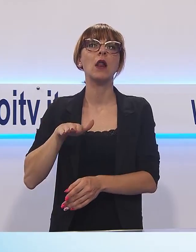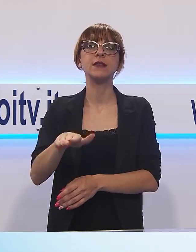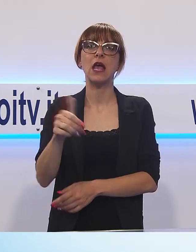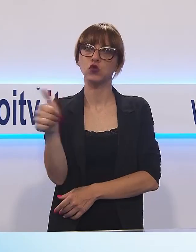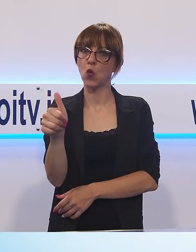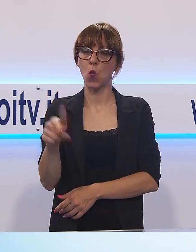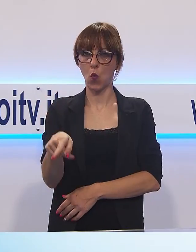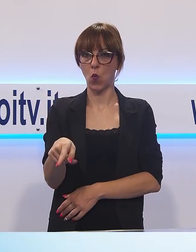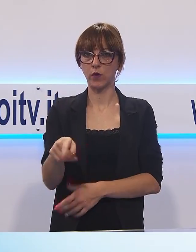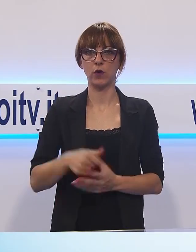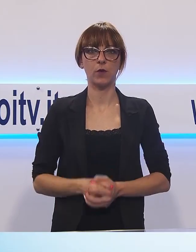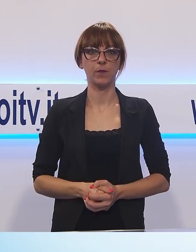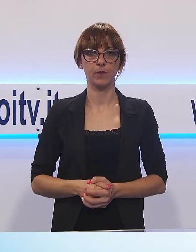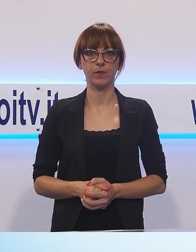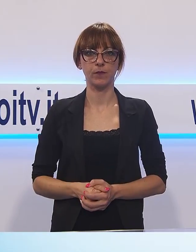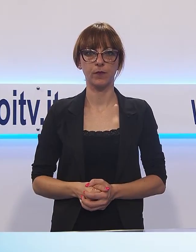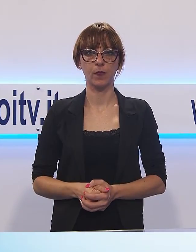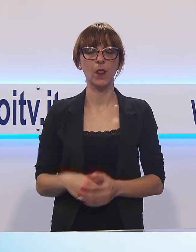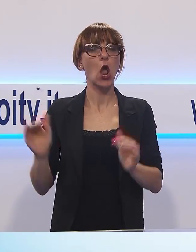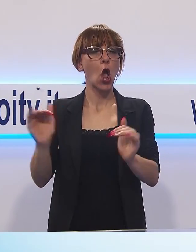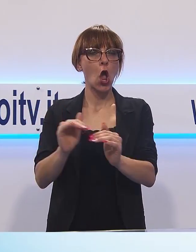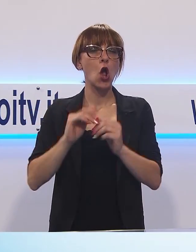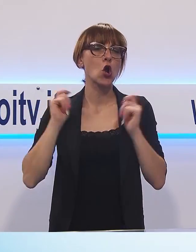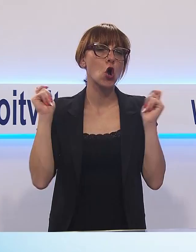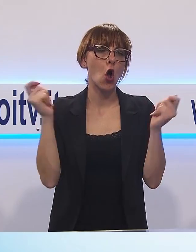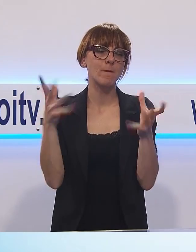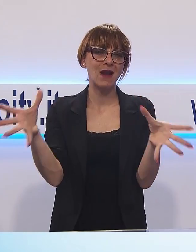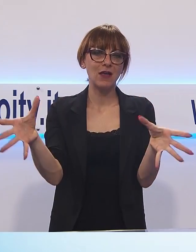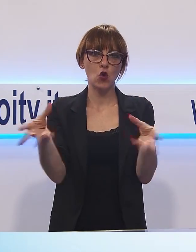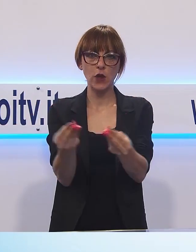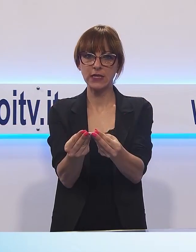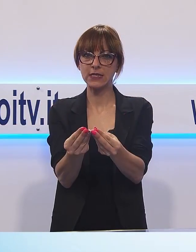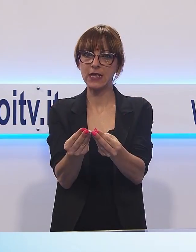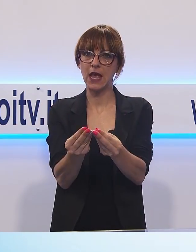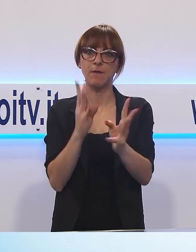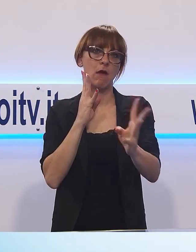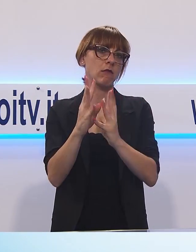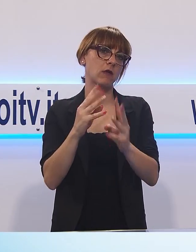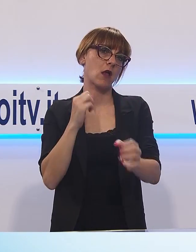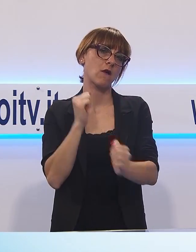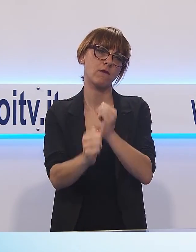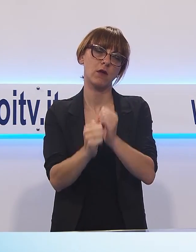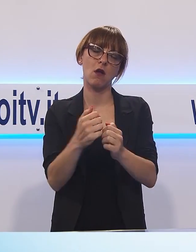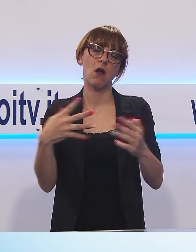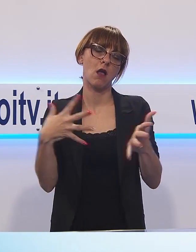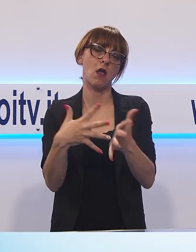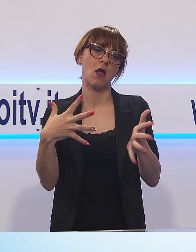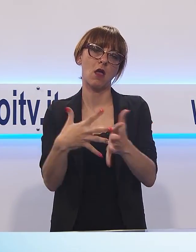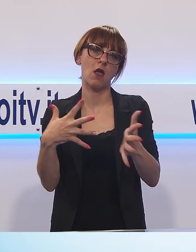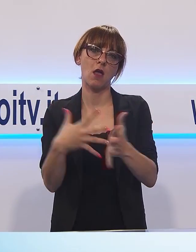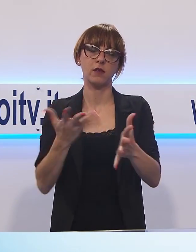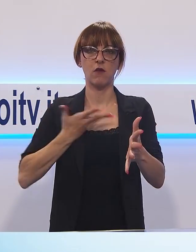sconcertati. È inevitabile che tutte queste cose messe insieme creino difficoltà al traffico. La pattuglia della Polizia